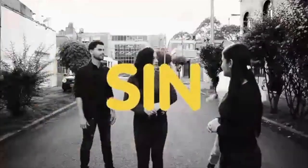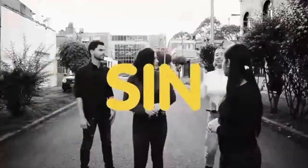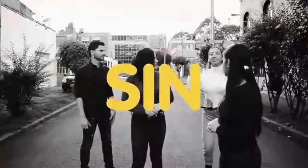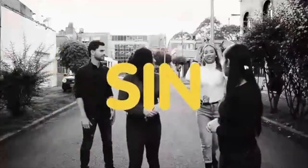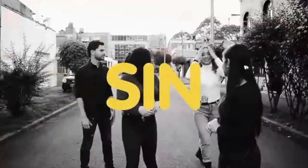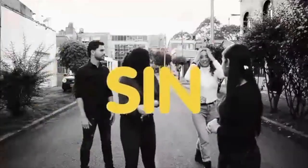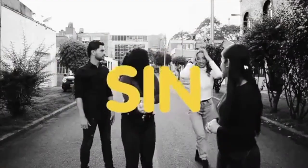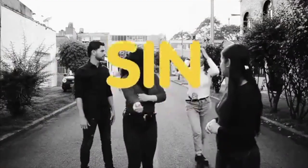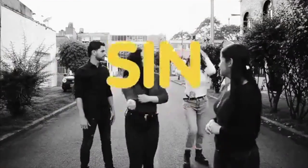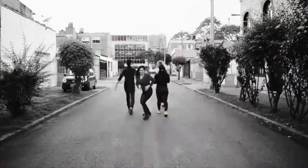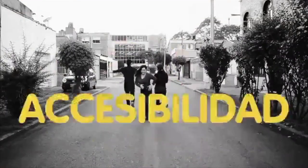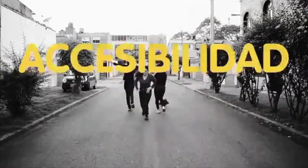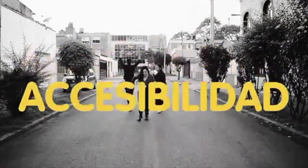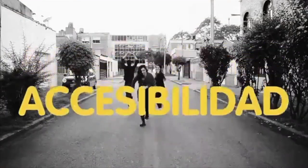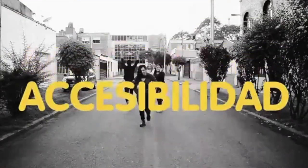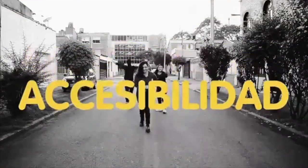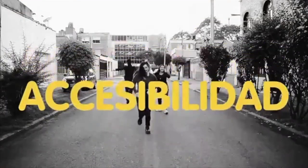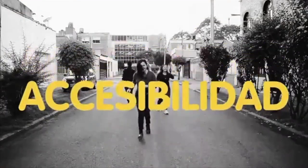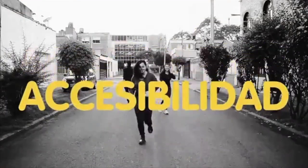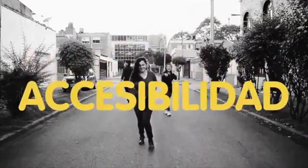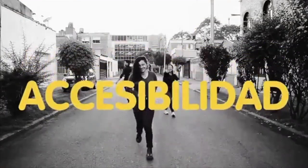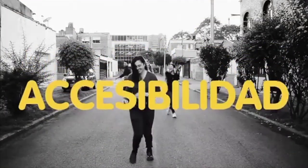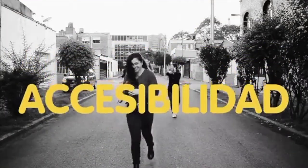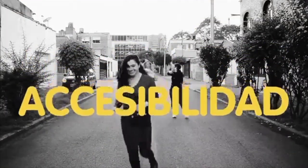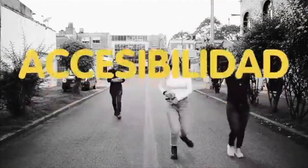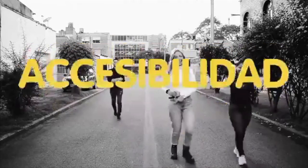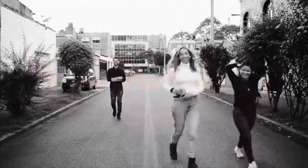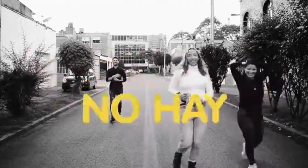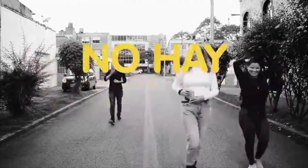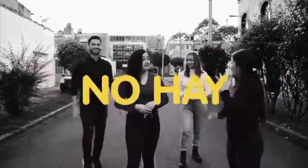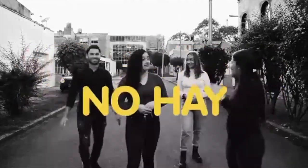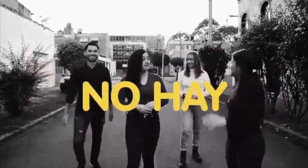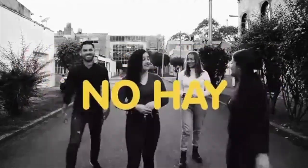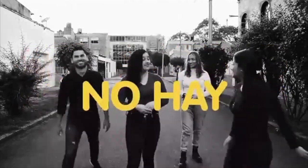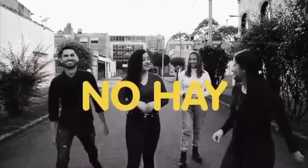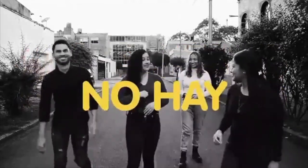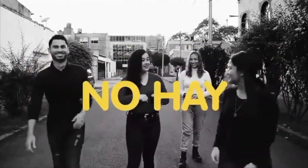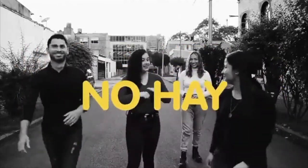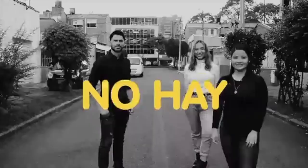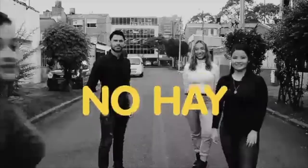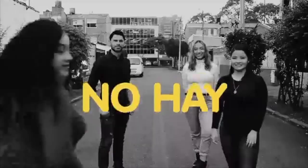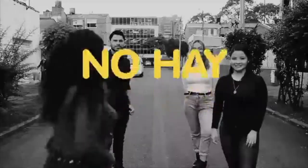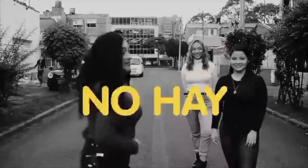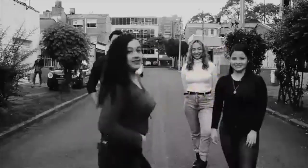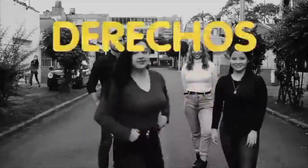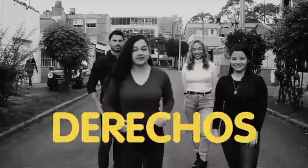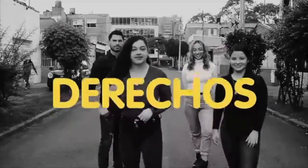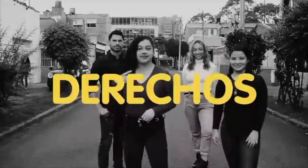Sin accesibilidad no hay derechos.